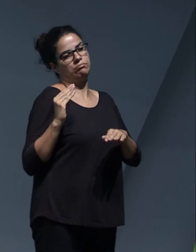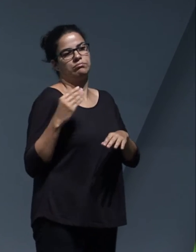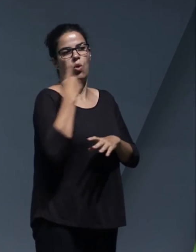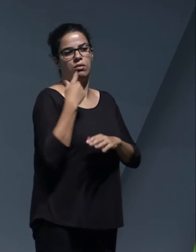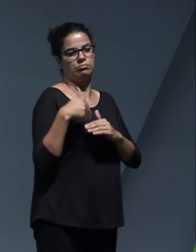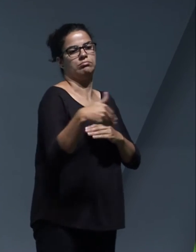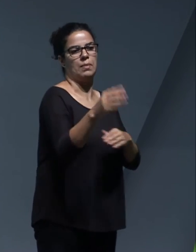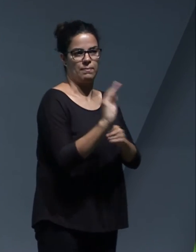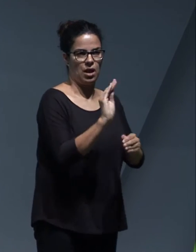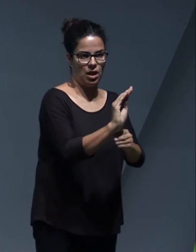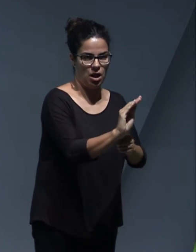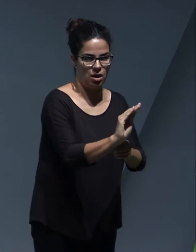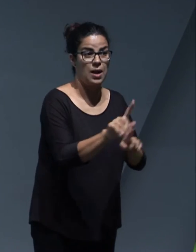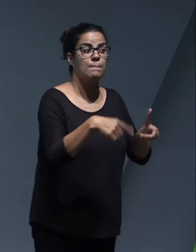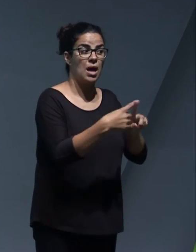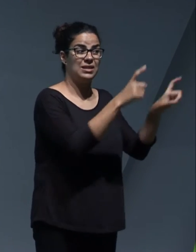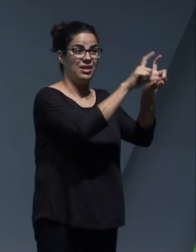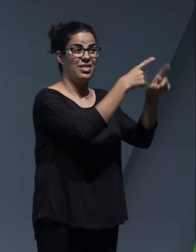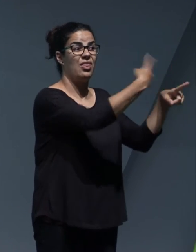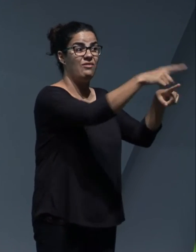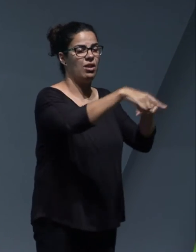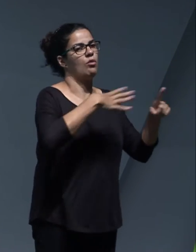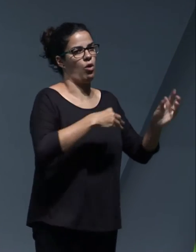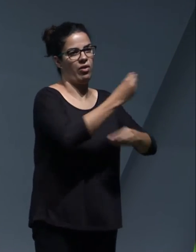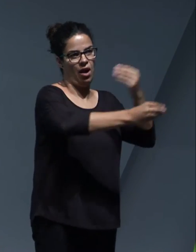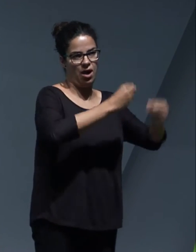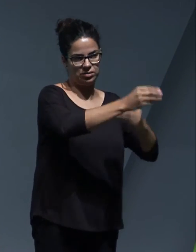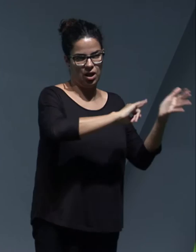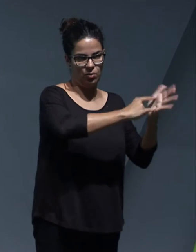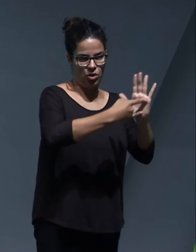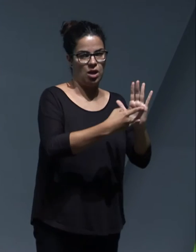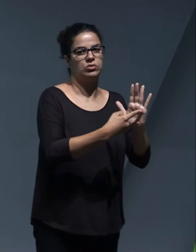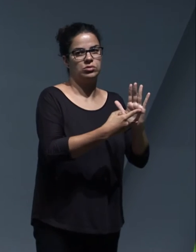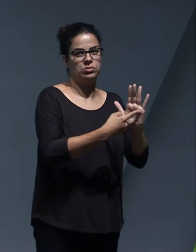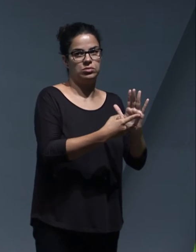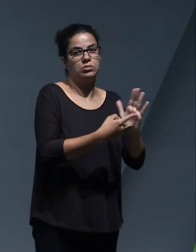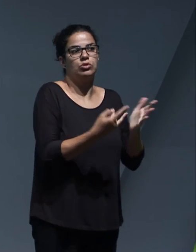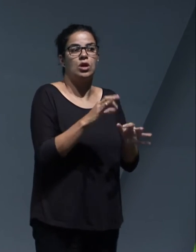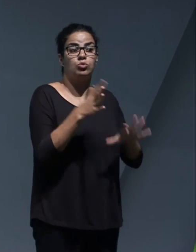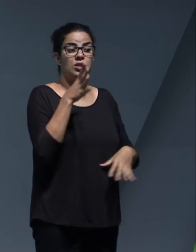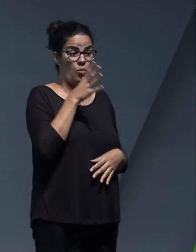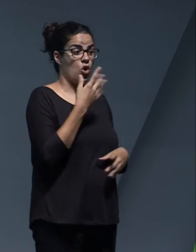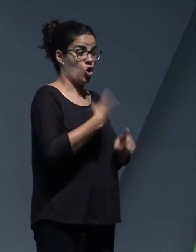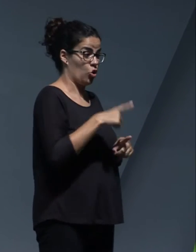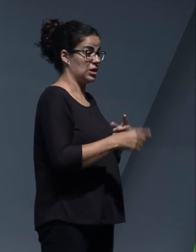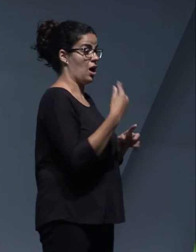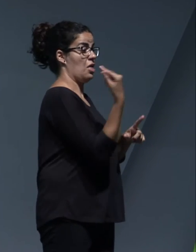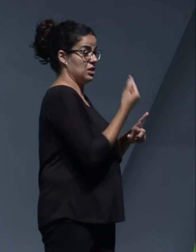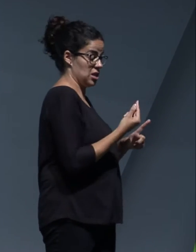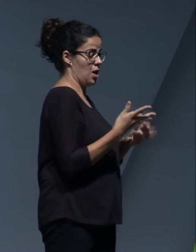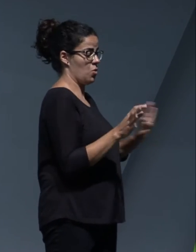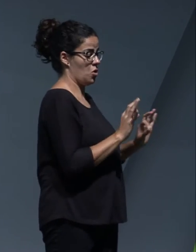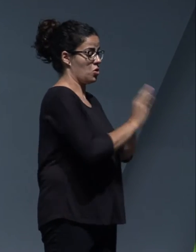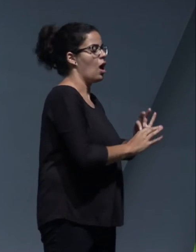corporaciones, y es la mejor garantía que tiene la sociedad de que lo que diseñemos se pueda culminar. Porque está claro que abordar